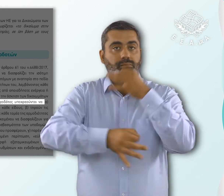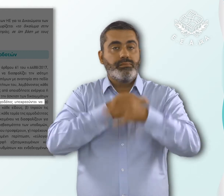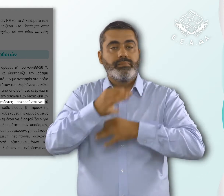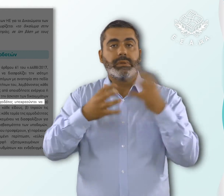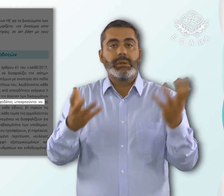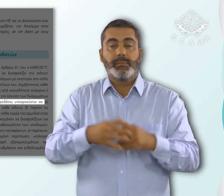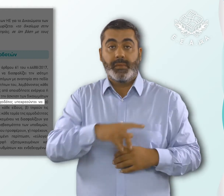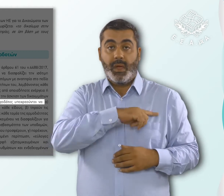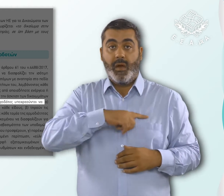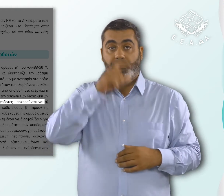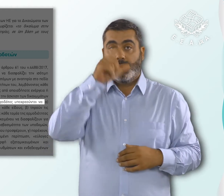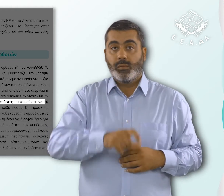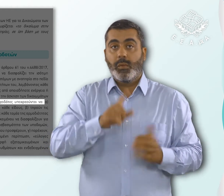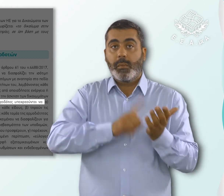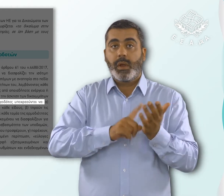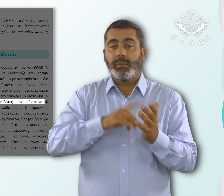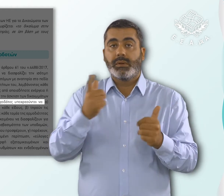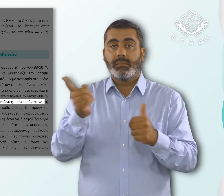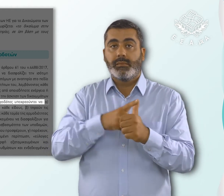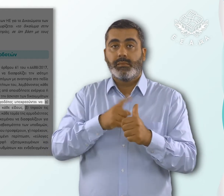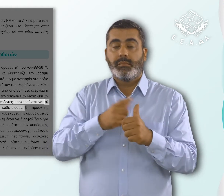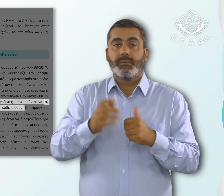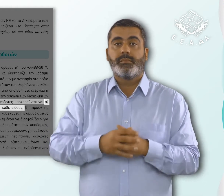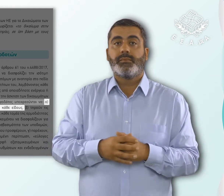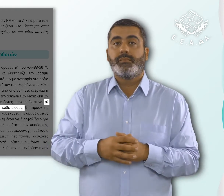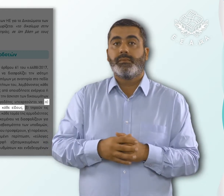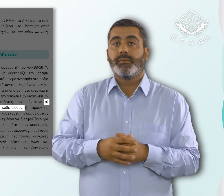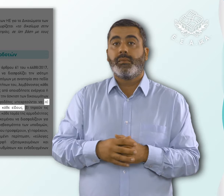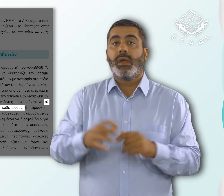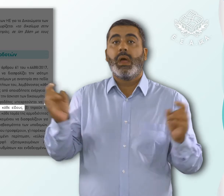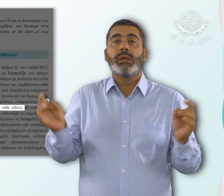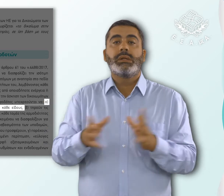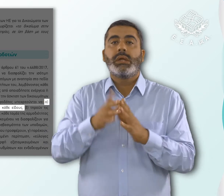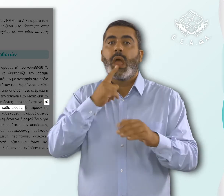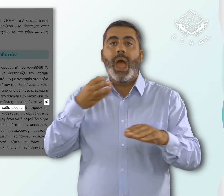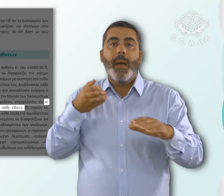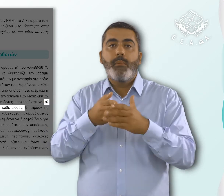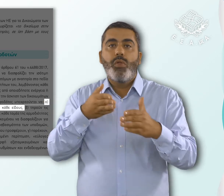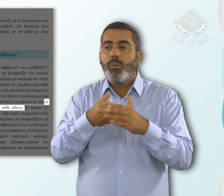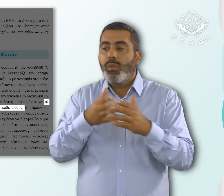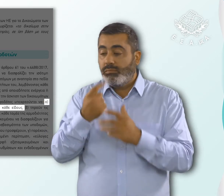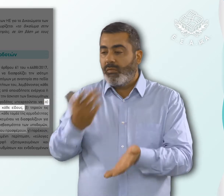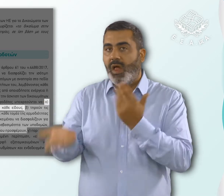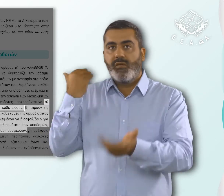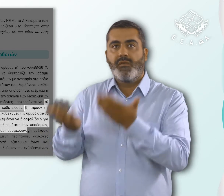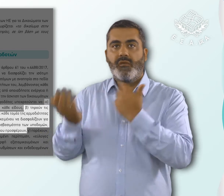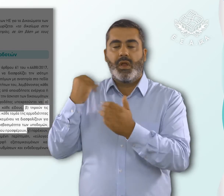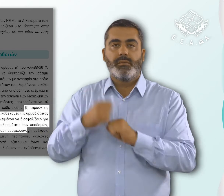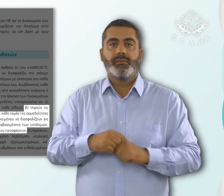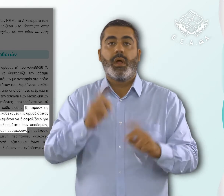οι εργοδότες υποχρεούνται να ανωκατοτελέει α. αφαιρούν υφιστάμενα εμπόδια κάθε είδους. Β. τηρούν τις